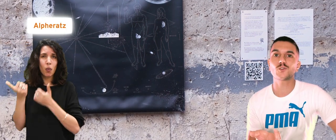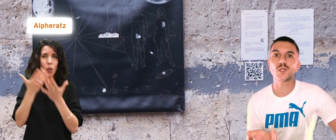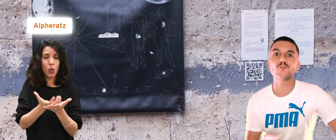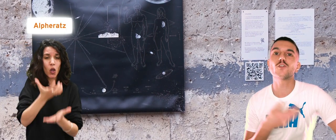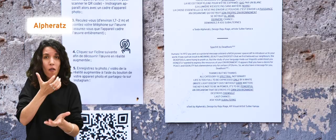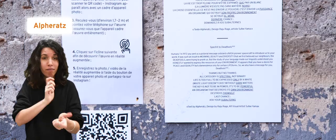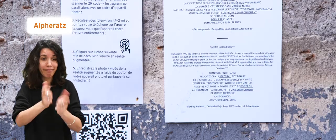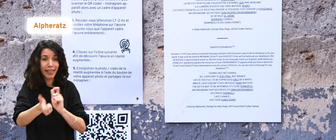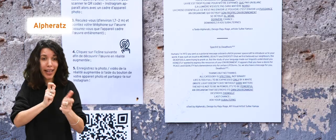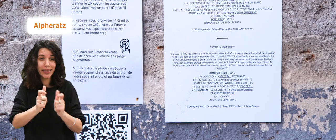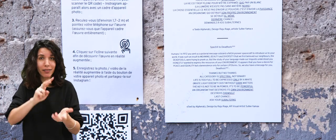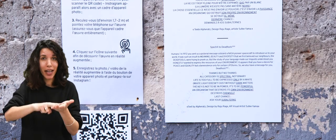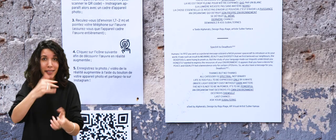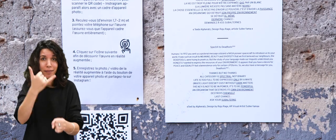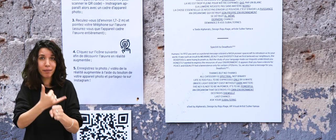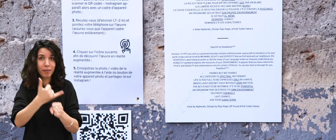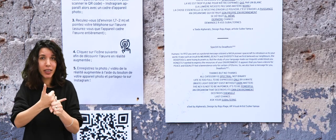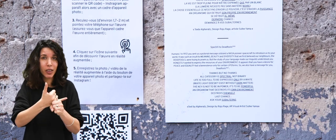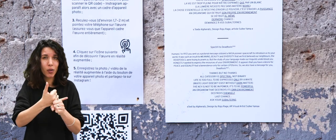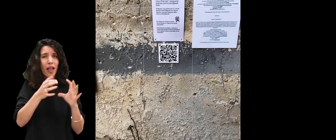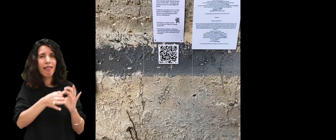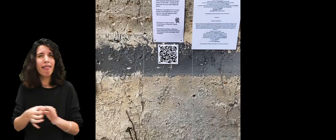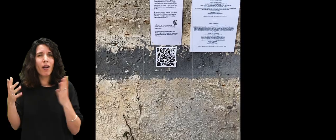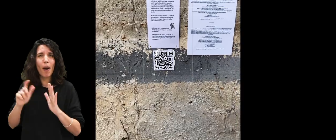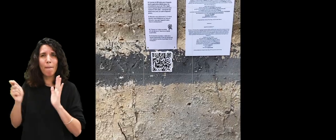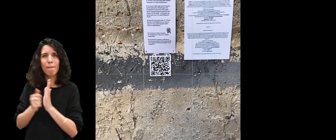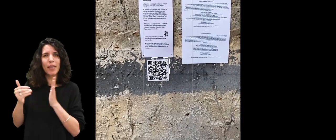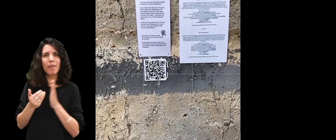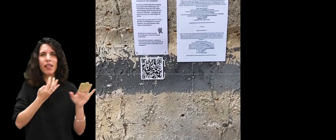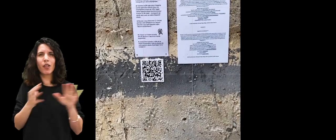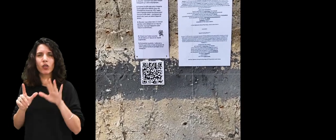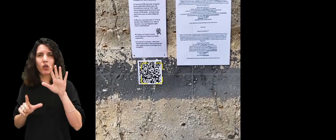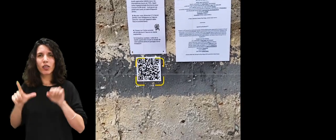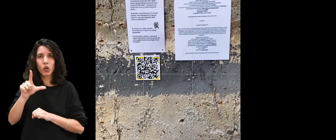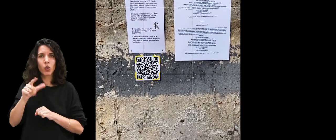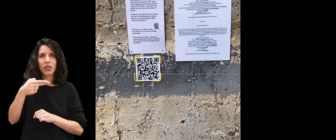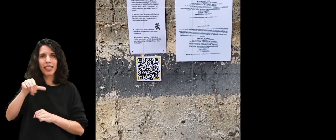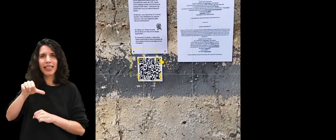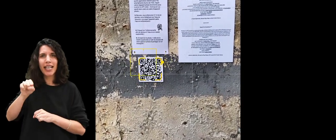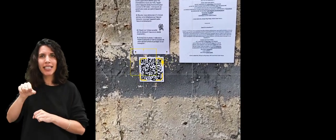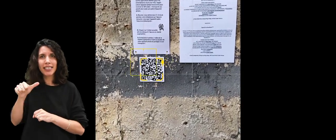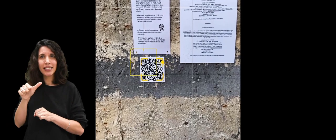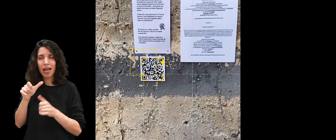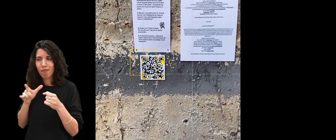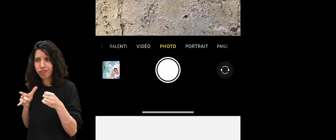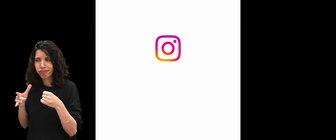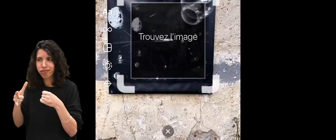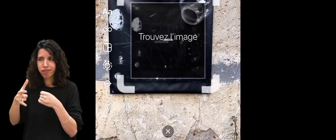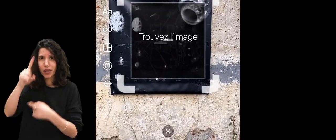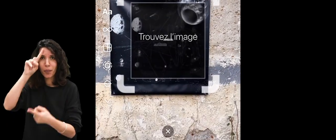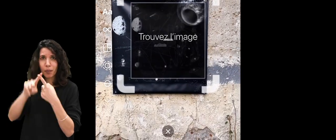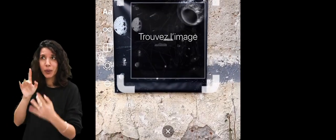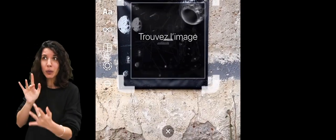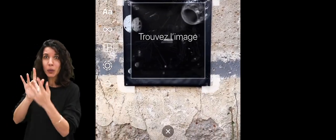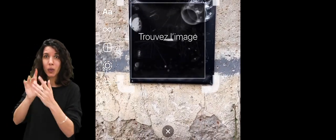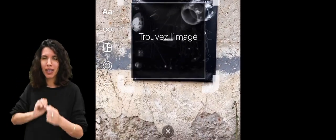réalité virtuelle, une œuvre interactive, qui vient questionner la sonde voyageurs envoyée en 1972 par la NASA à destination d'éventuels extraterrestres.